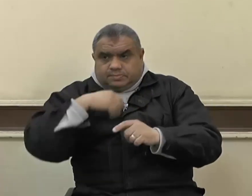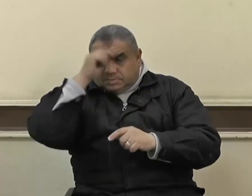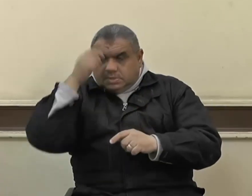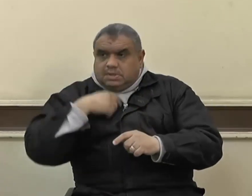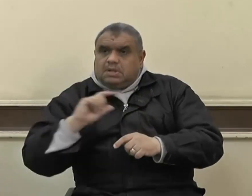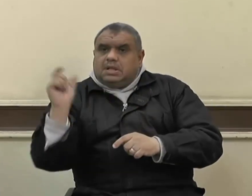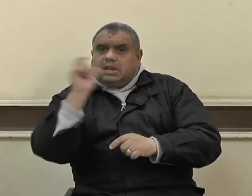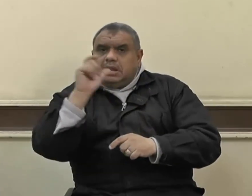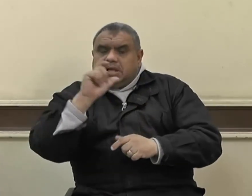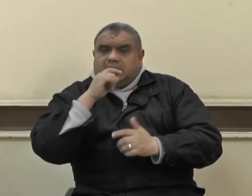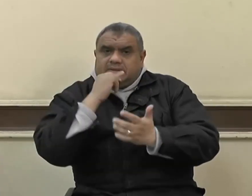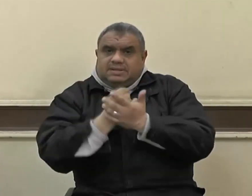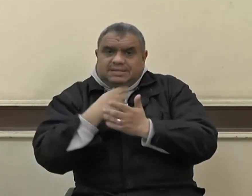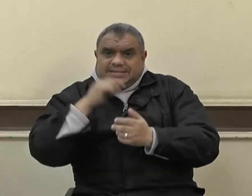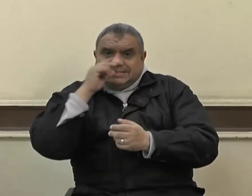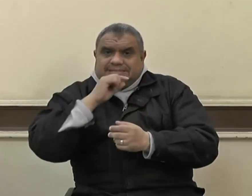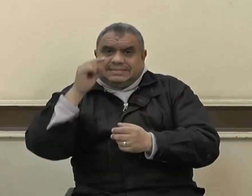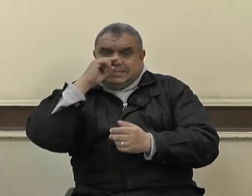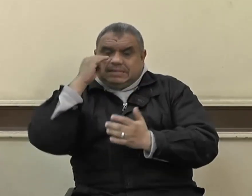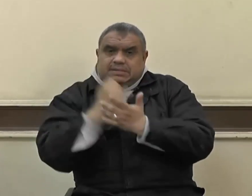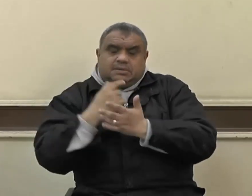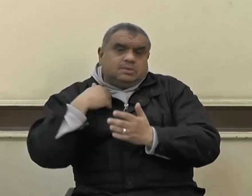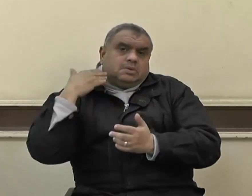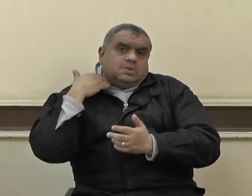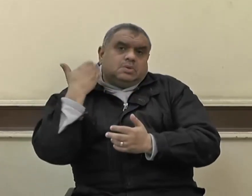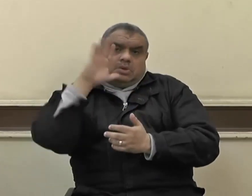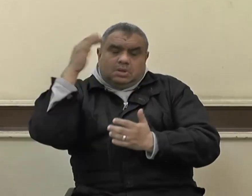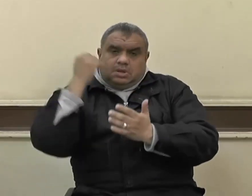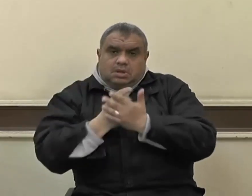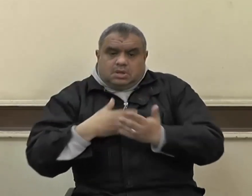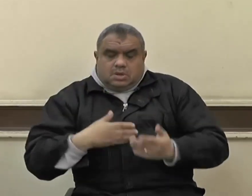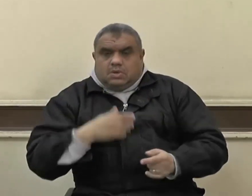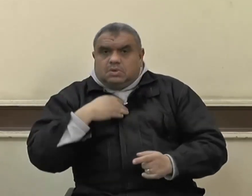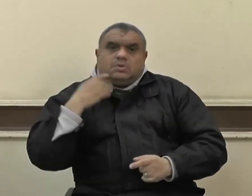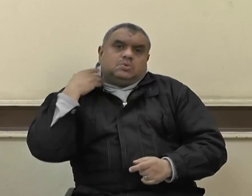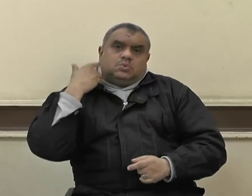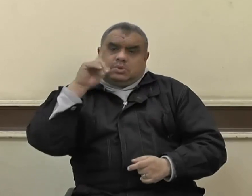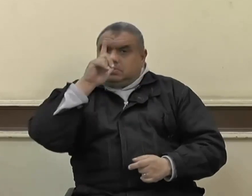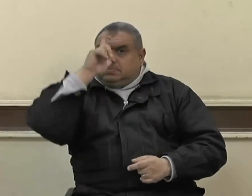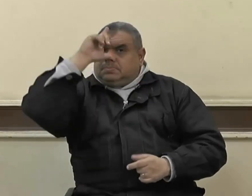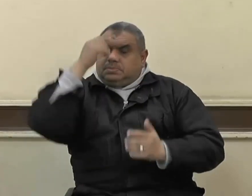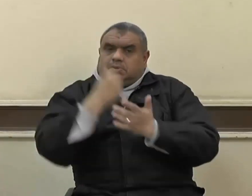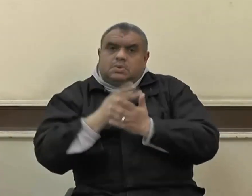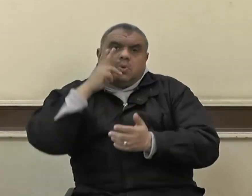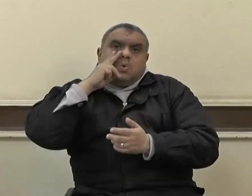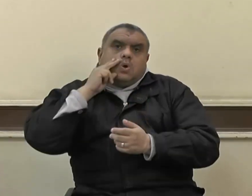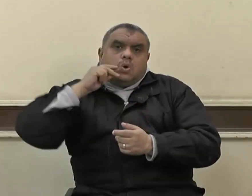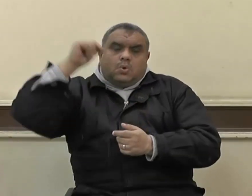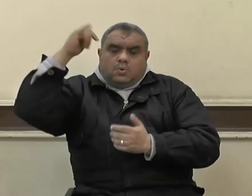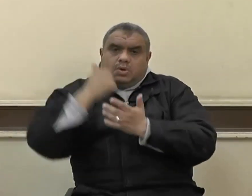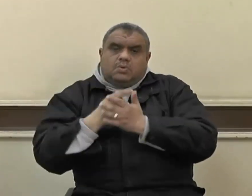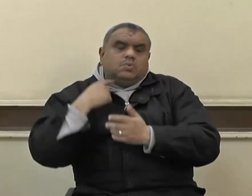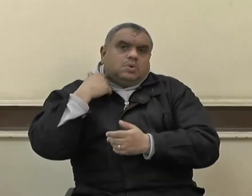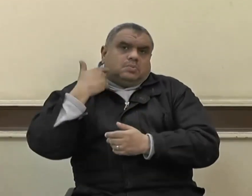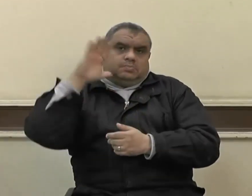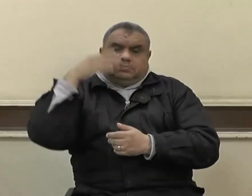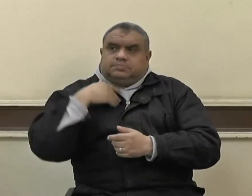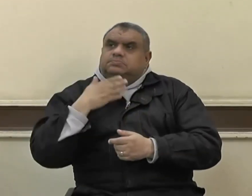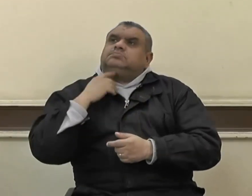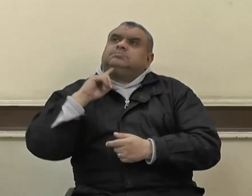والحقوق جعل الحفاظ على ذلك كله من الإيمان وجعل الدفاع عن إقامة